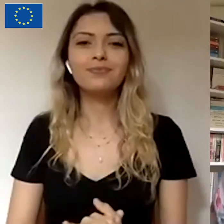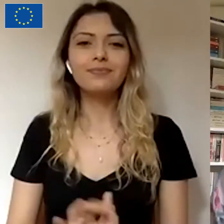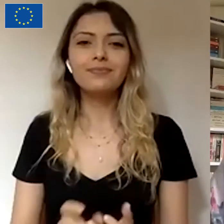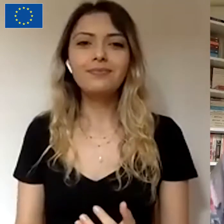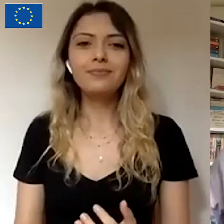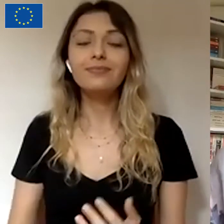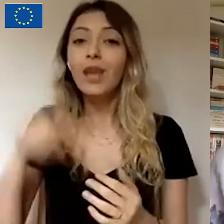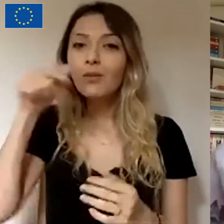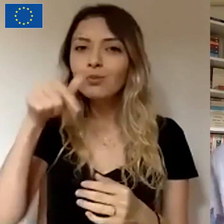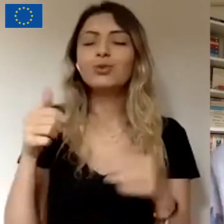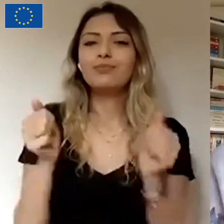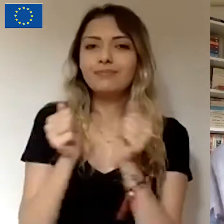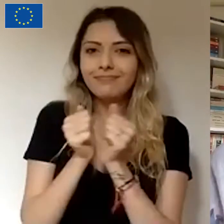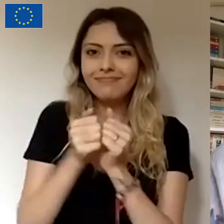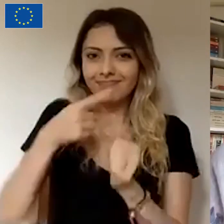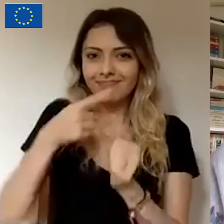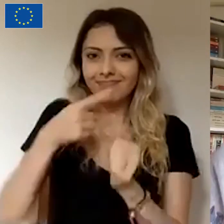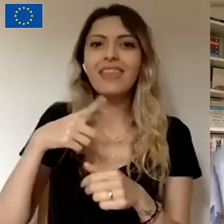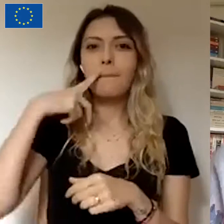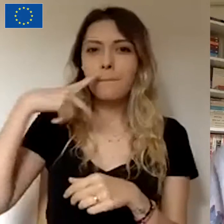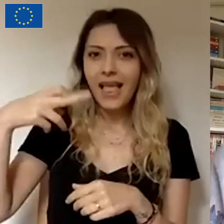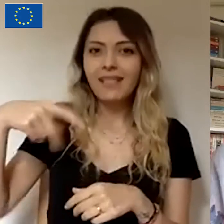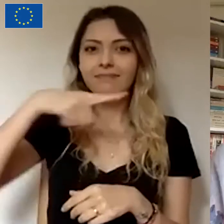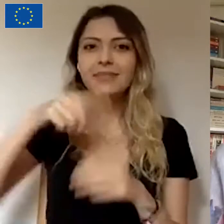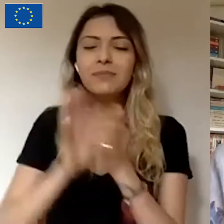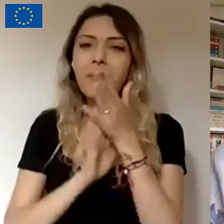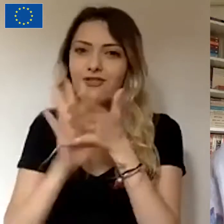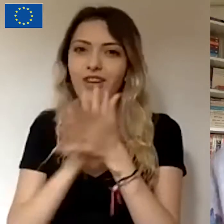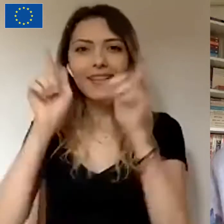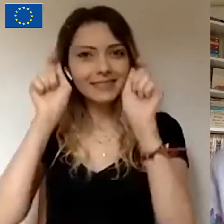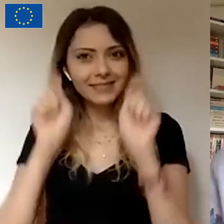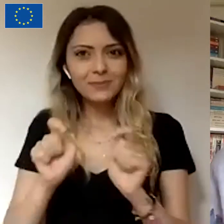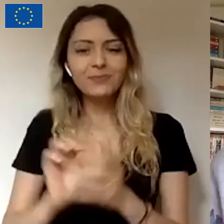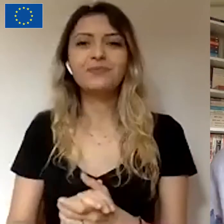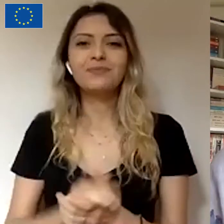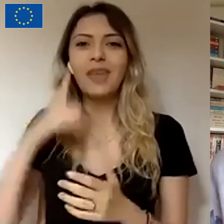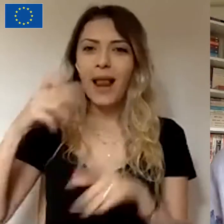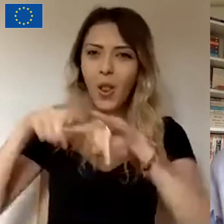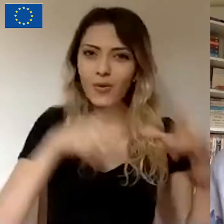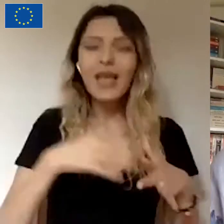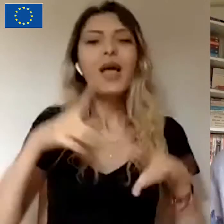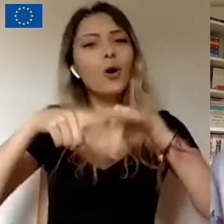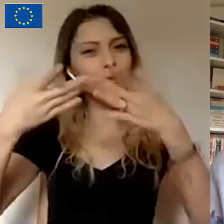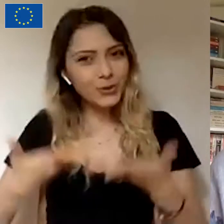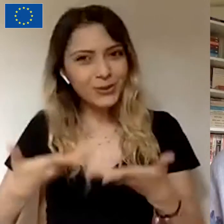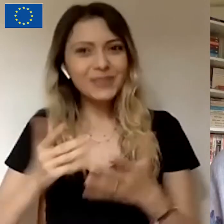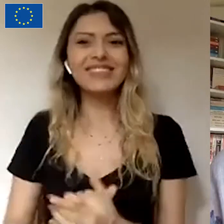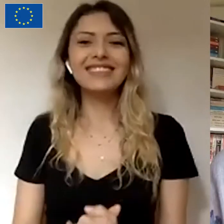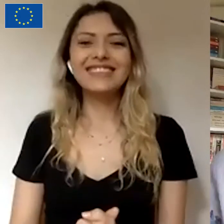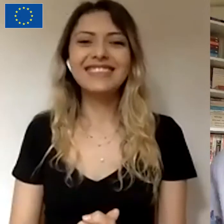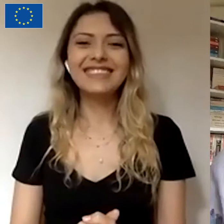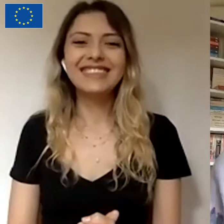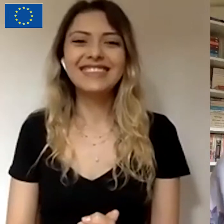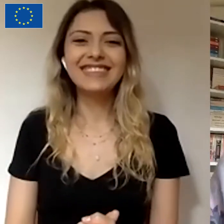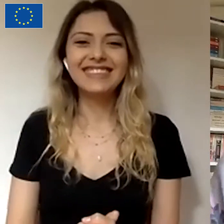bizimle birlikte olan Pelin Baykan var. Pelin dizim işaret dili tercümanımız. Pelin'e de hoş geldiniz diyorum. Hoş bulduk.